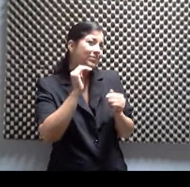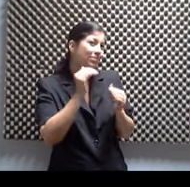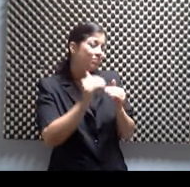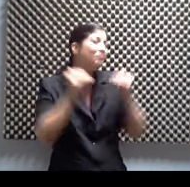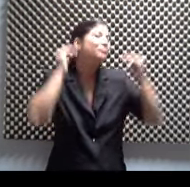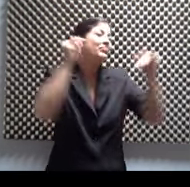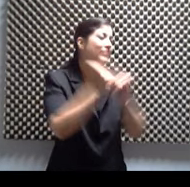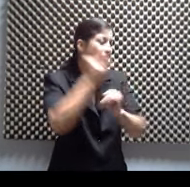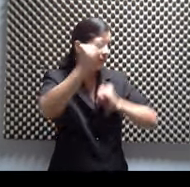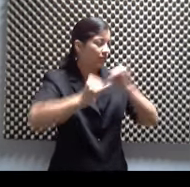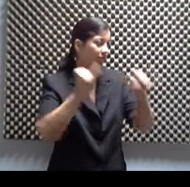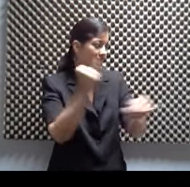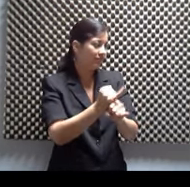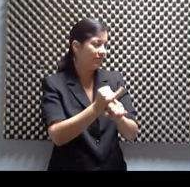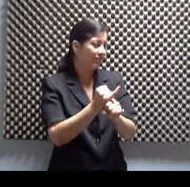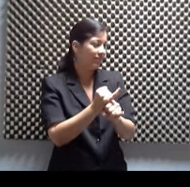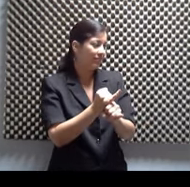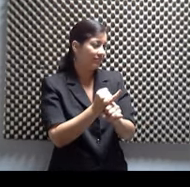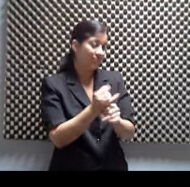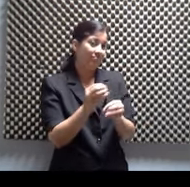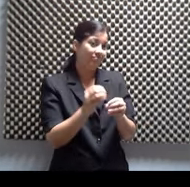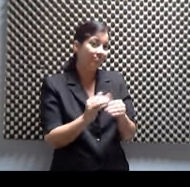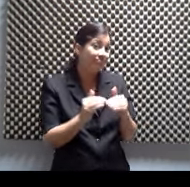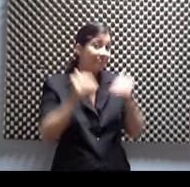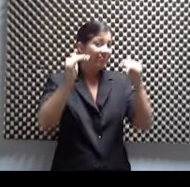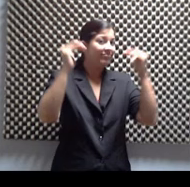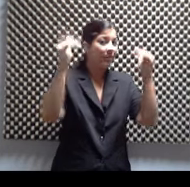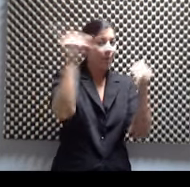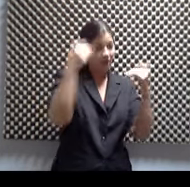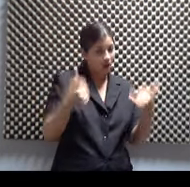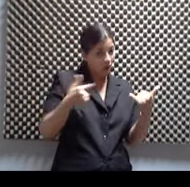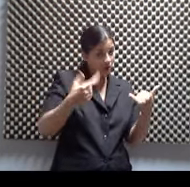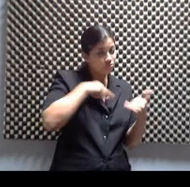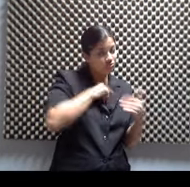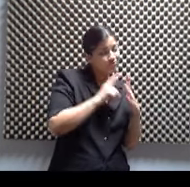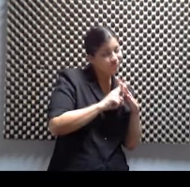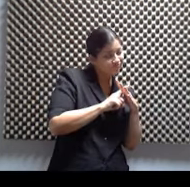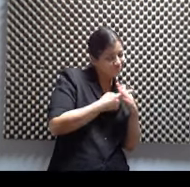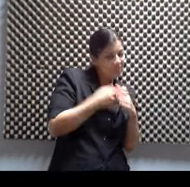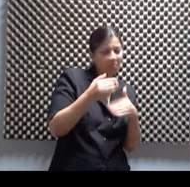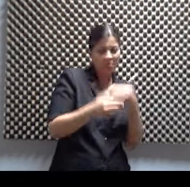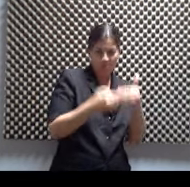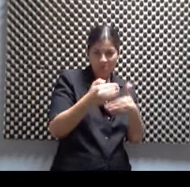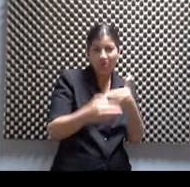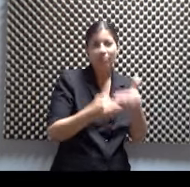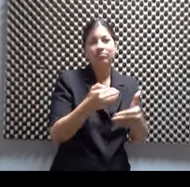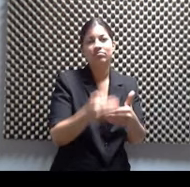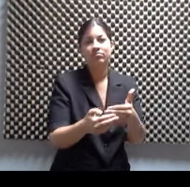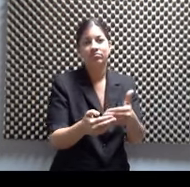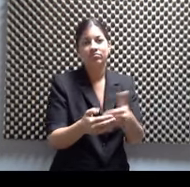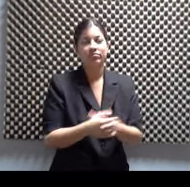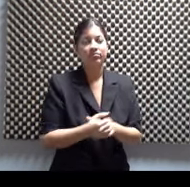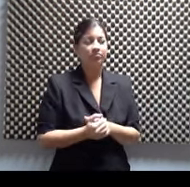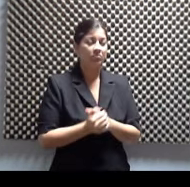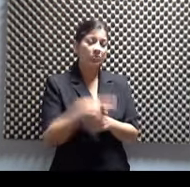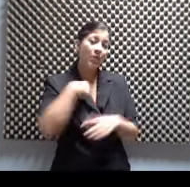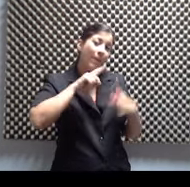sea más grande, porque ahora estamos comenzando. Esto lleva ya poco a poco. Empezamos pequeño y ahora pues